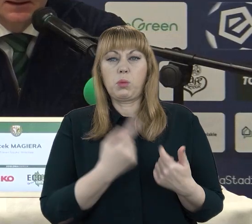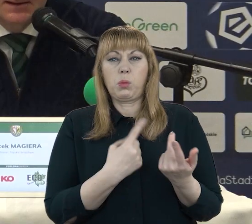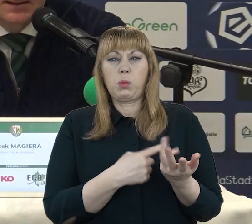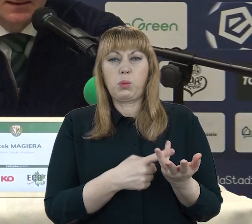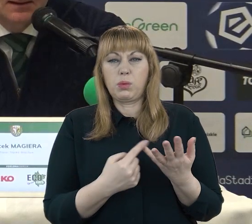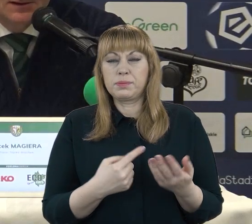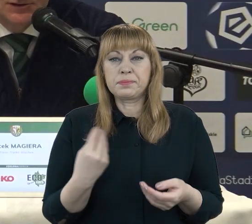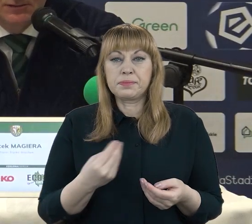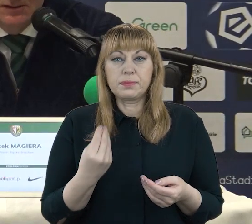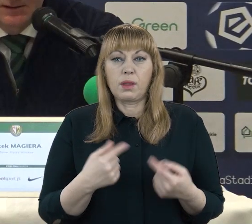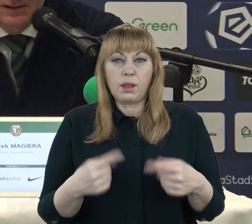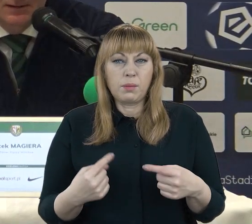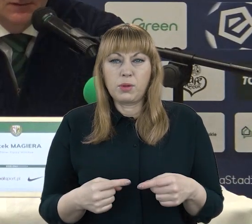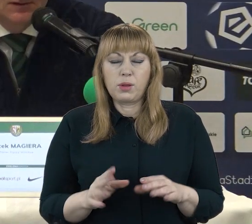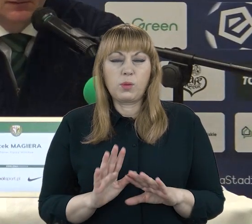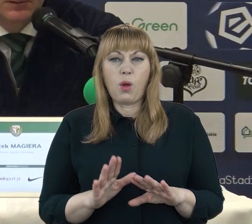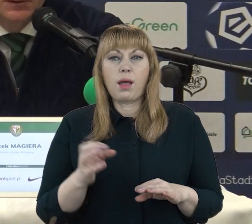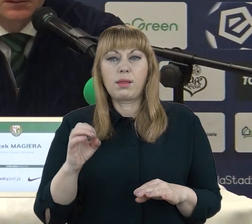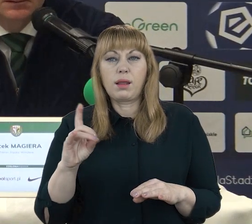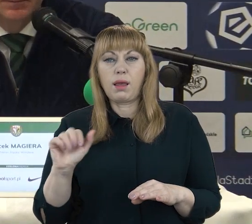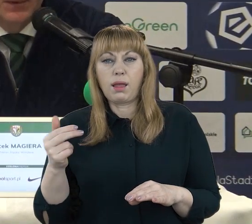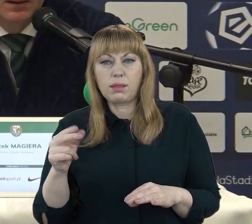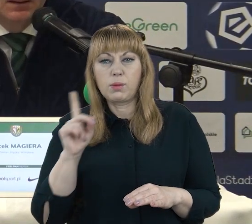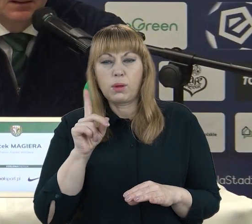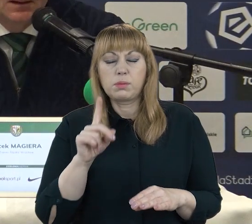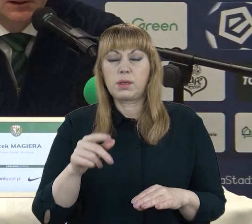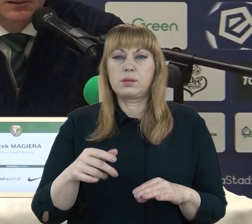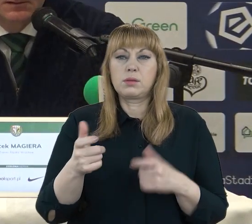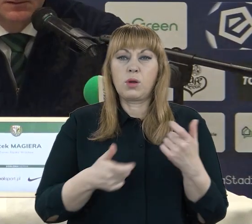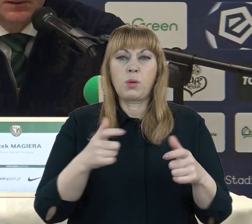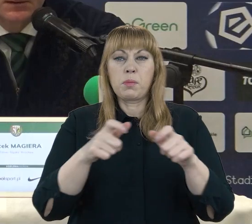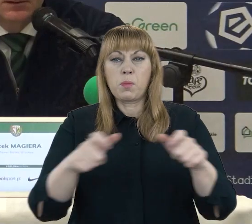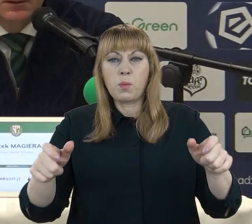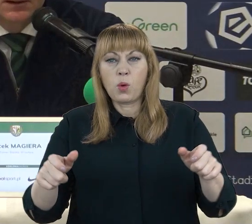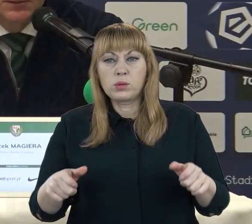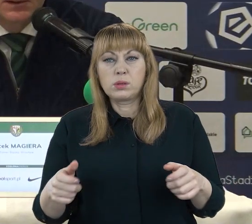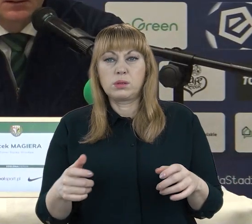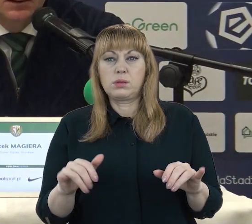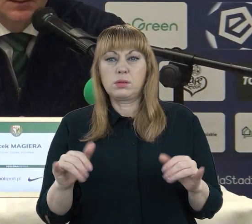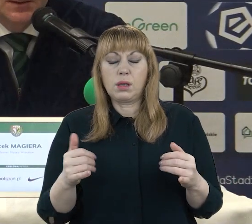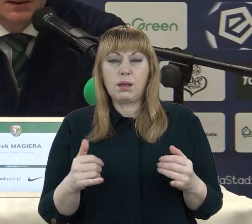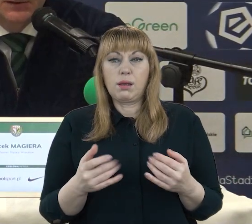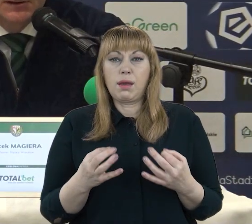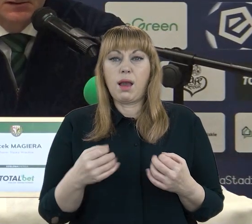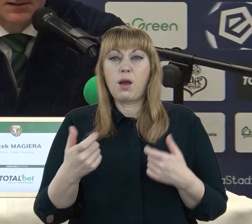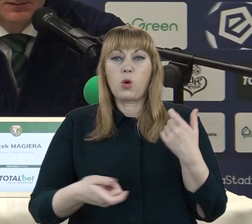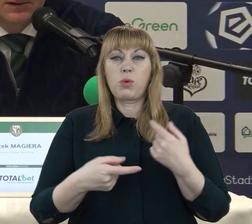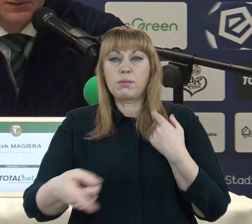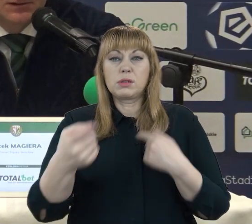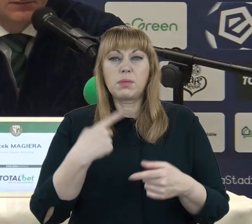realizację zadań, rzeczy, które Adrian wykonywał na wojsku. Dlaczego dokonaliśmy, dokonali zmiany w sześćdziesiątej, tam w którejś minęcie.